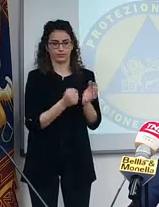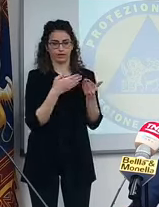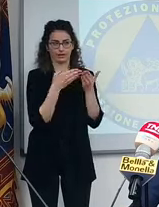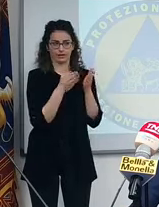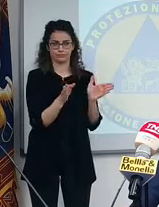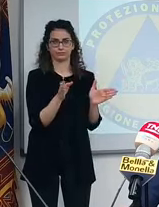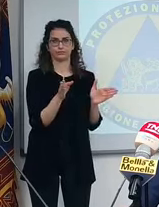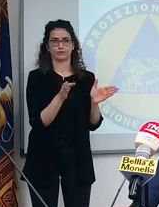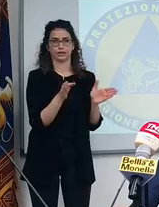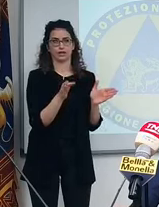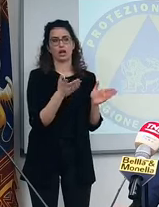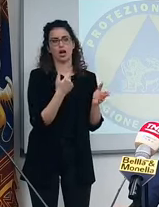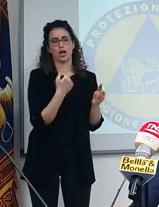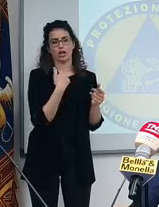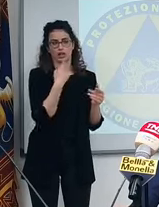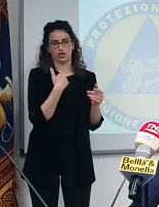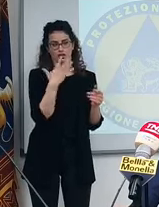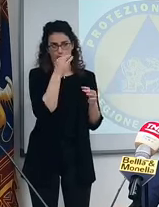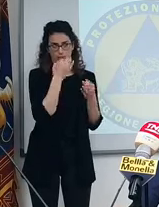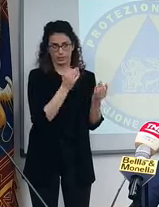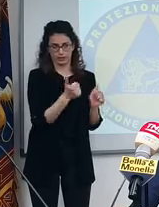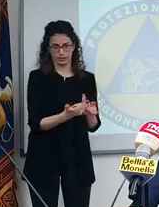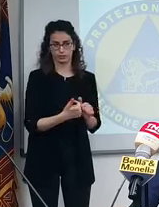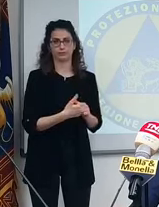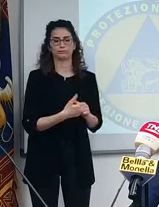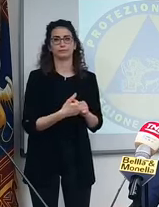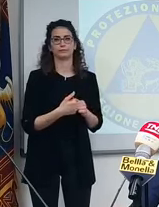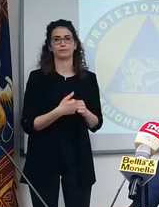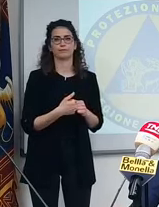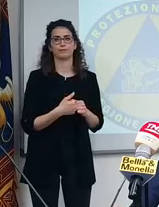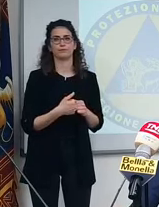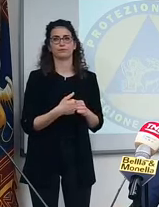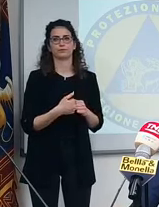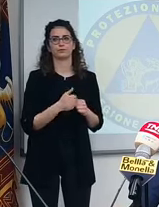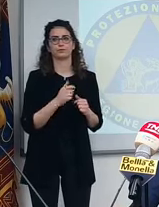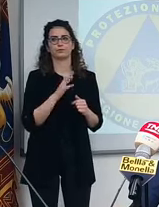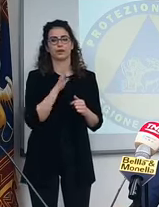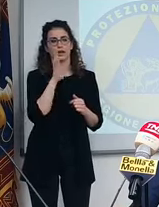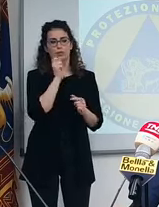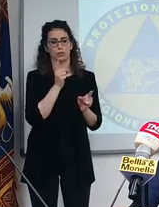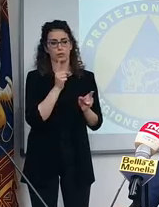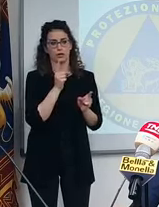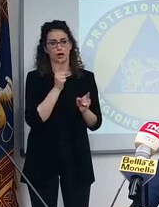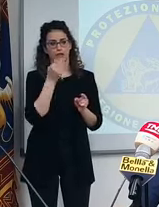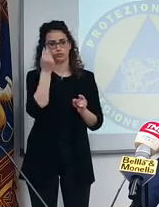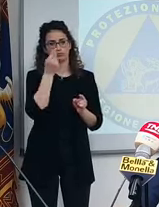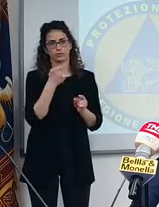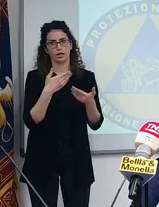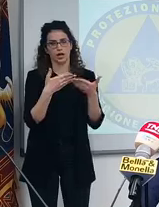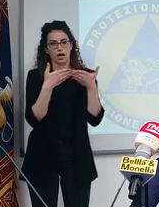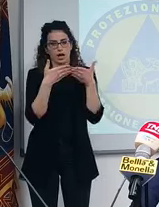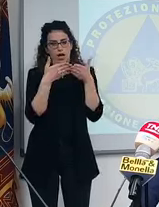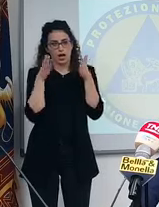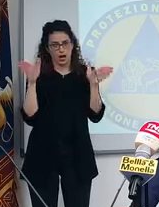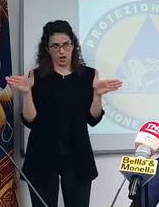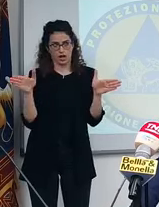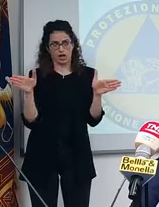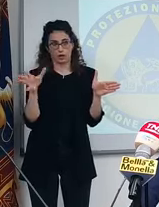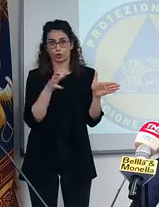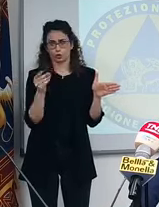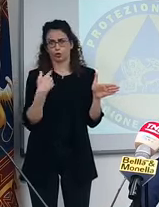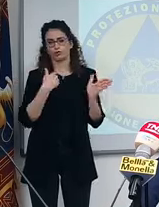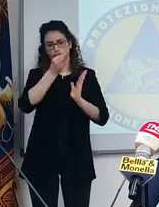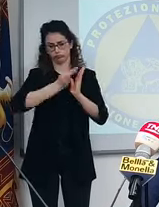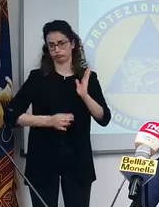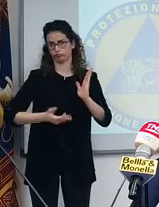così mi dice se sbaglio, se ho capito male io, ma mi pare di capire che la sua linea è di riaprire tutto con le linee guida. Cioè, ci sono le